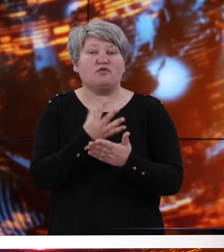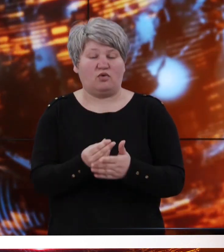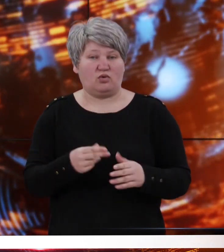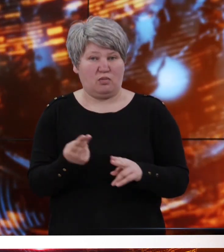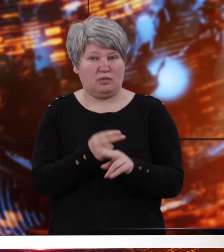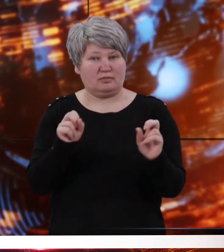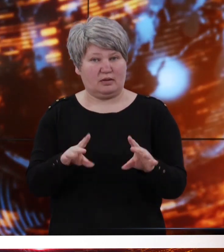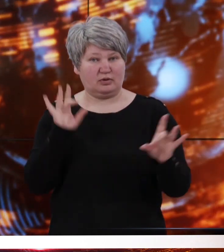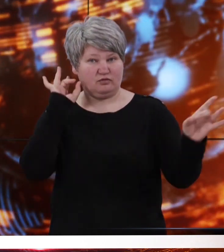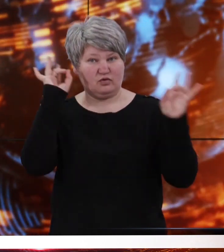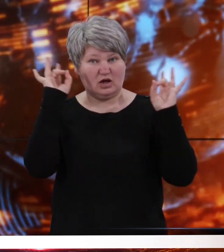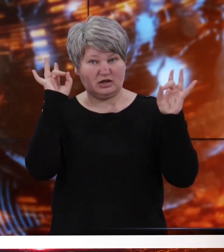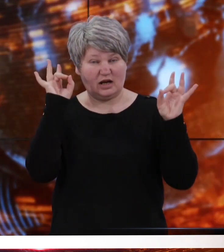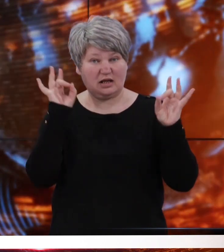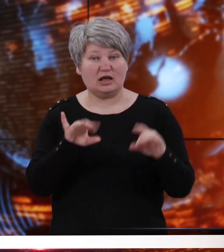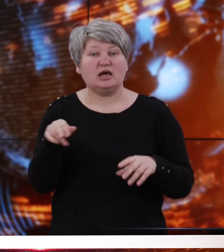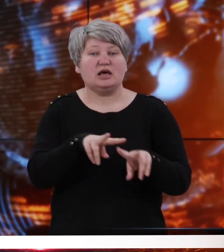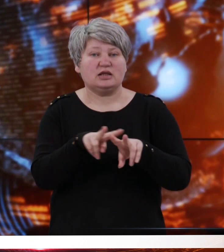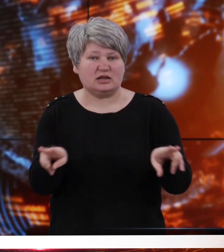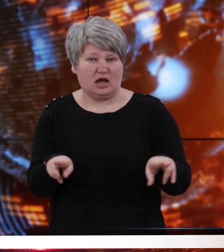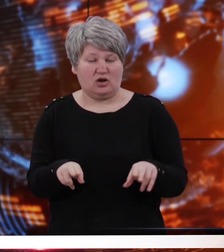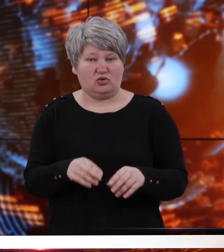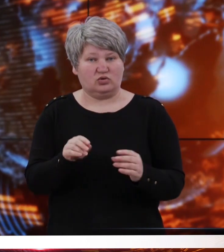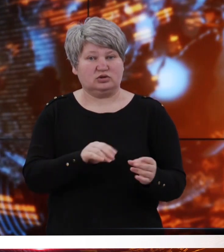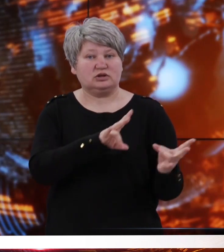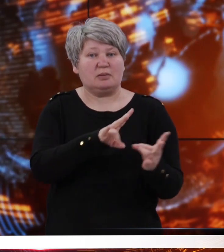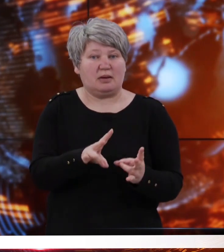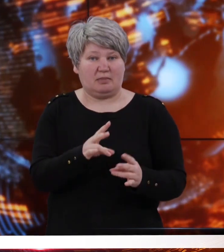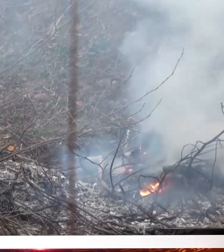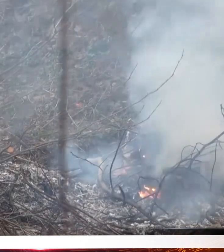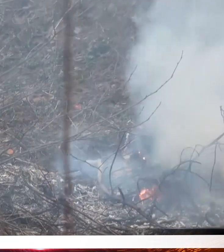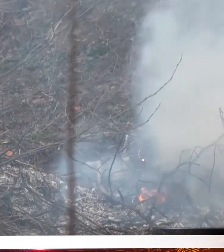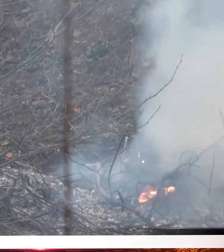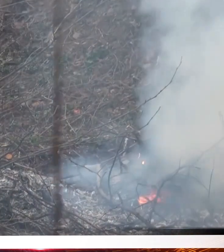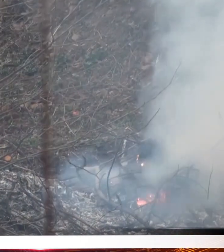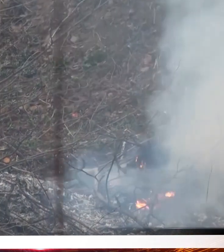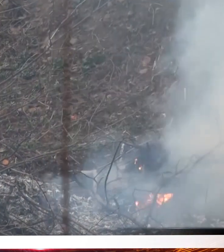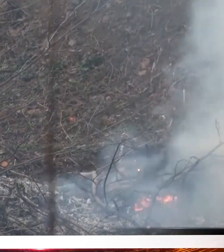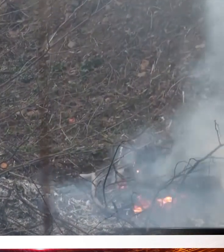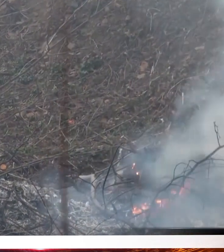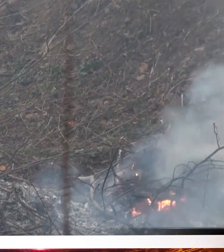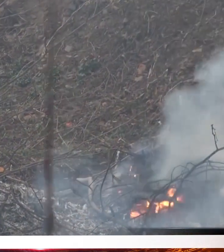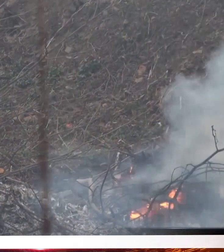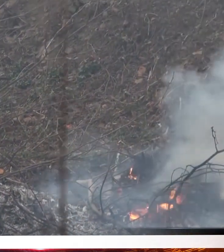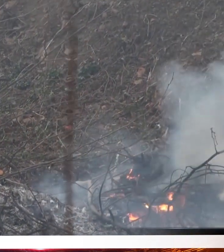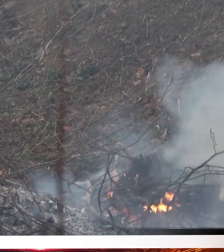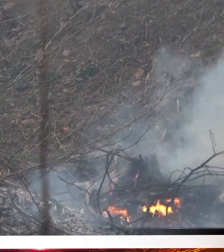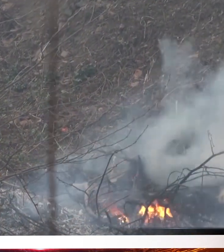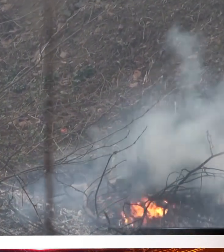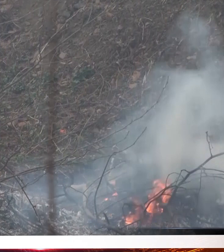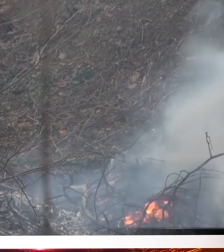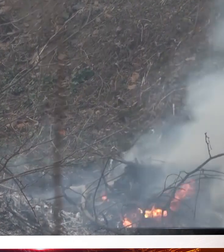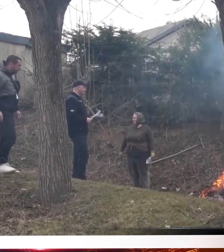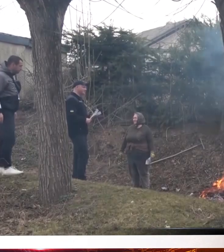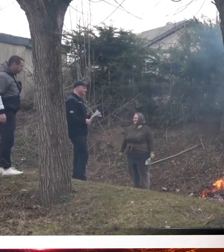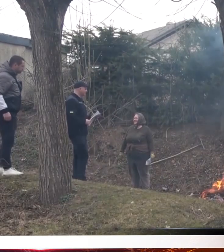звучань сирени, але в той же час наражають на небезпеку і самих рятувальників. Такі дії мешканців Прикарпаття в цей час неприпустимі,